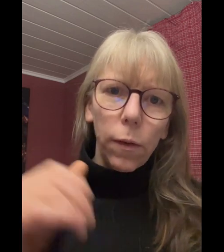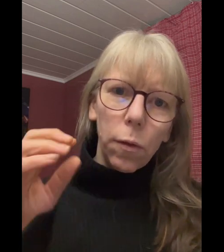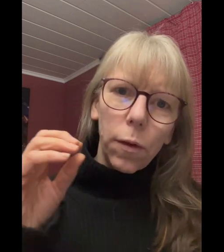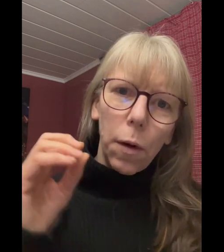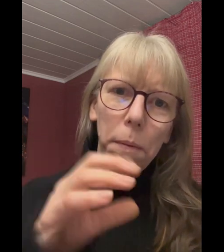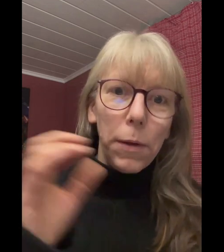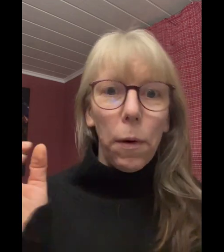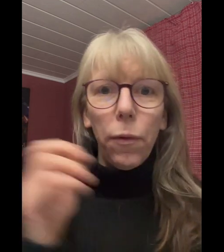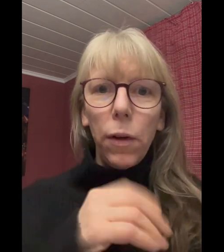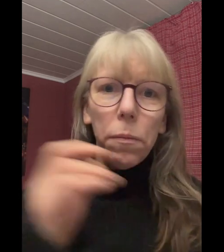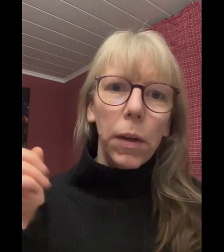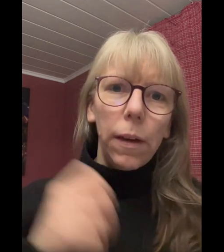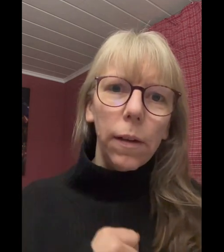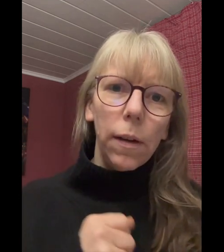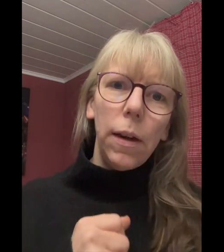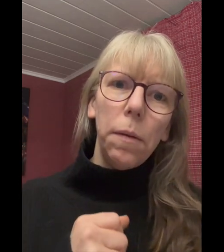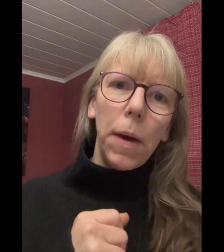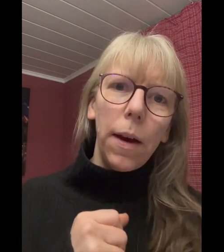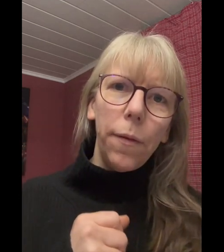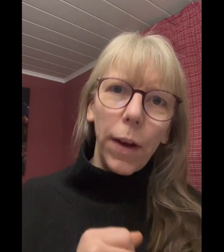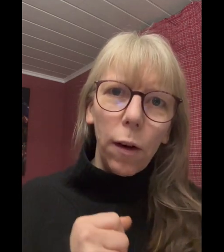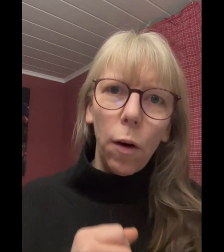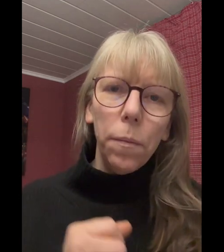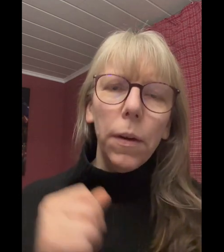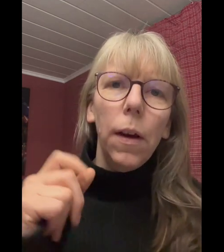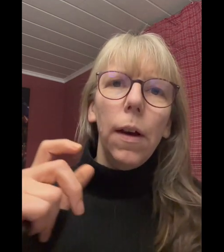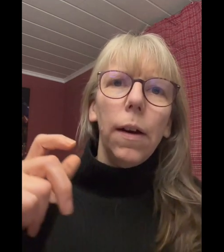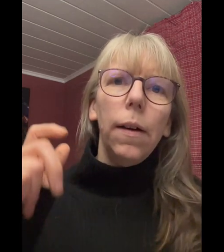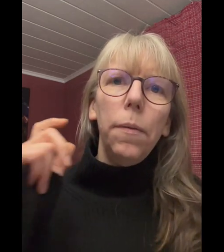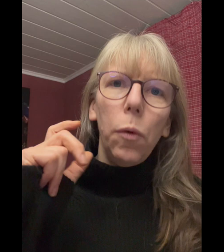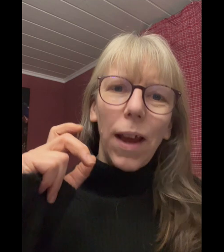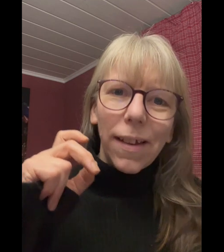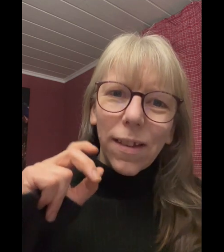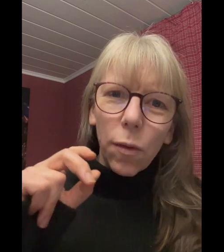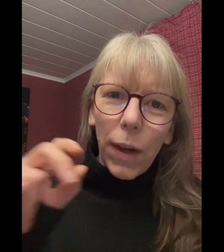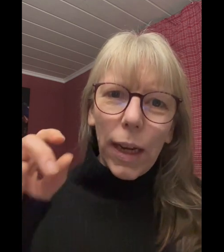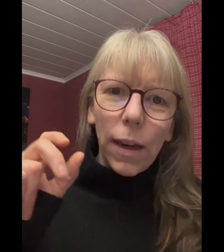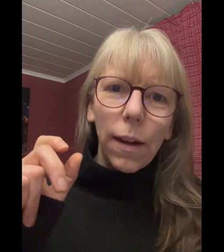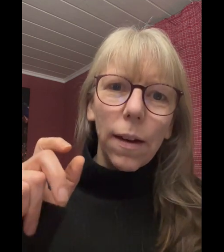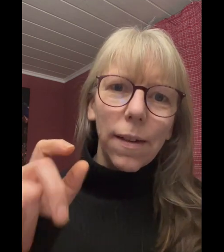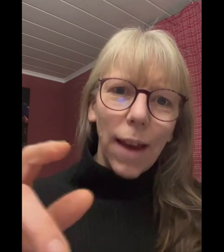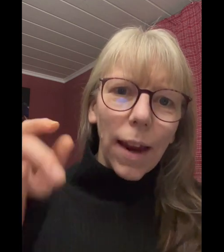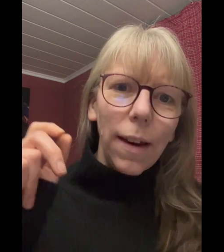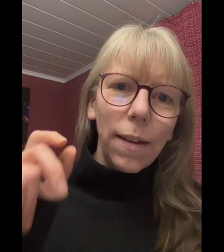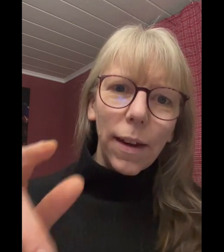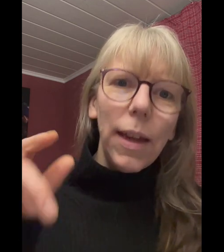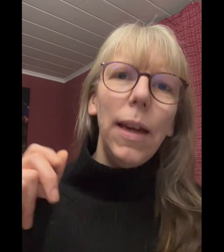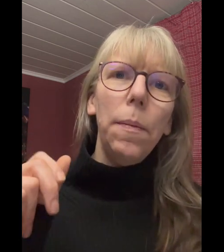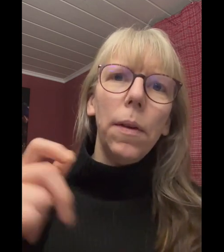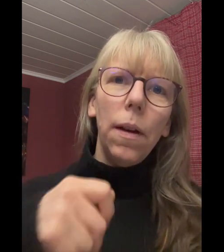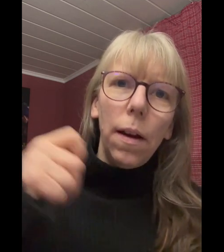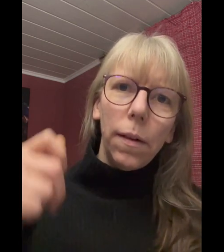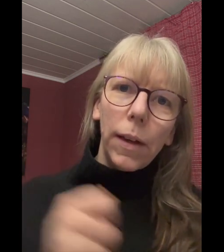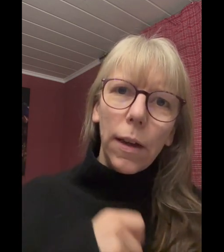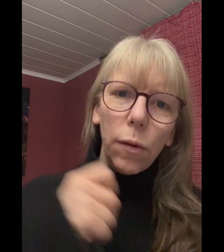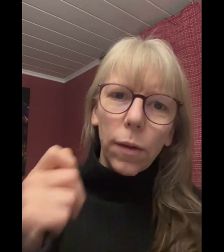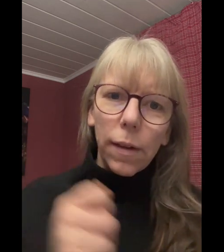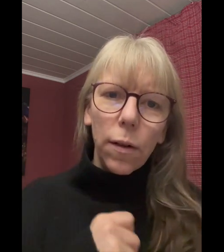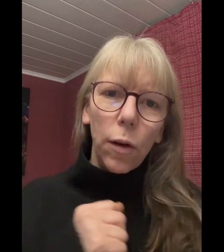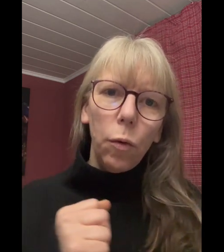und manchmal auch von diesem Tresen nicht mehr wegkommt oder es zu wenig Zeit gibt, sich hinzusetzen und in Ruhe